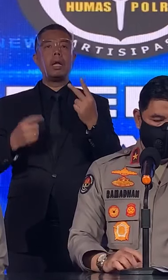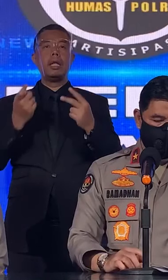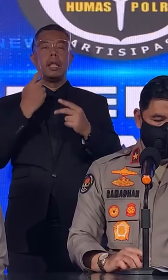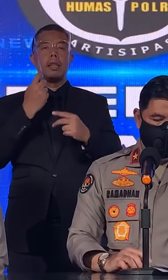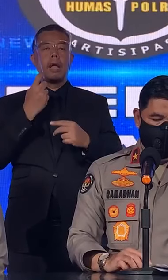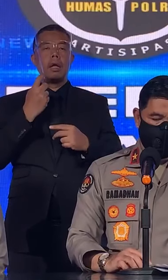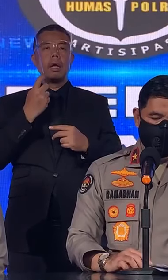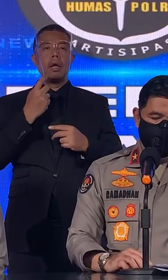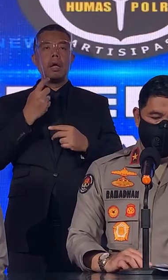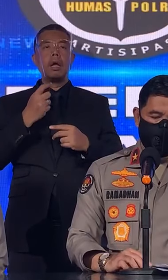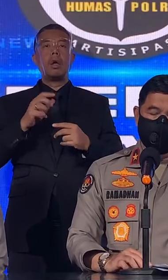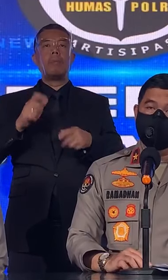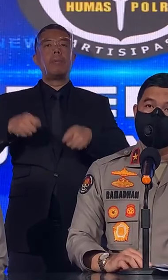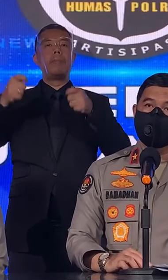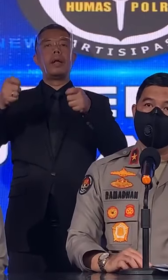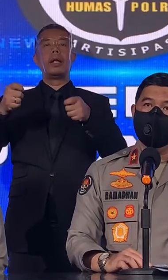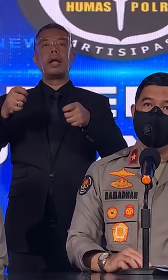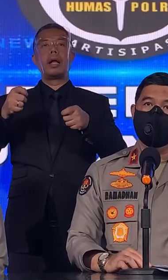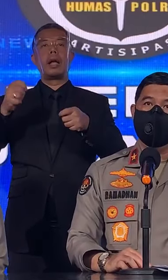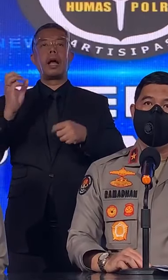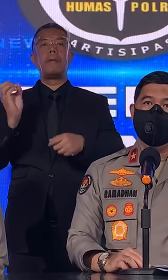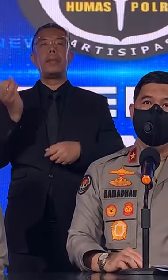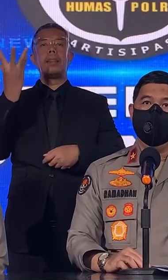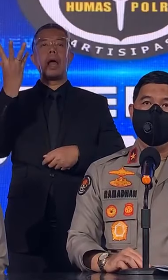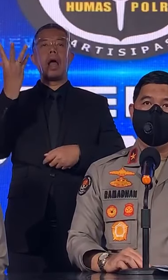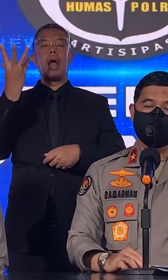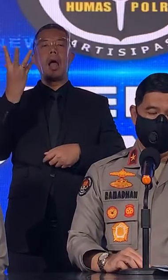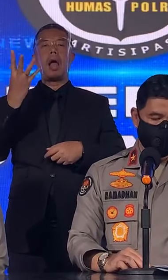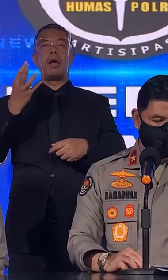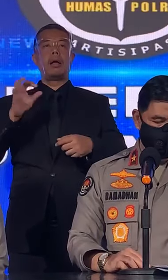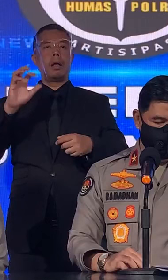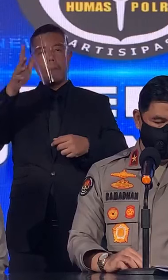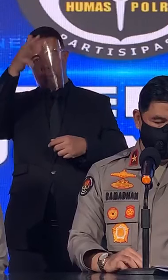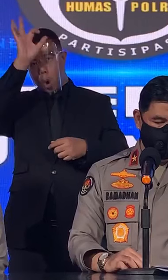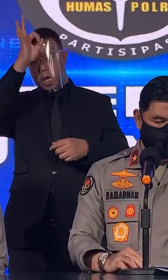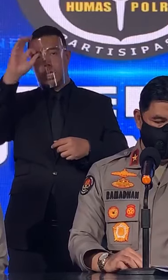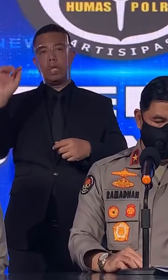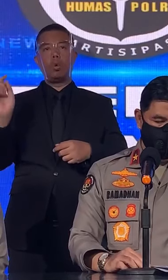terkait penganugerahan bintang bayangkara Pratama.